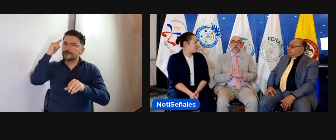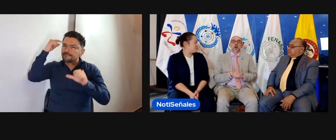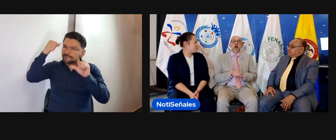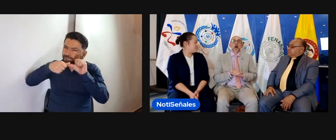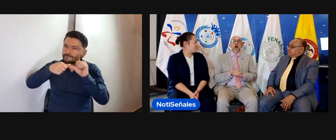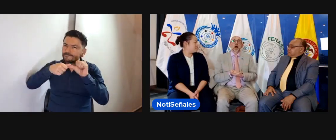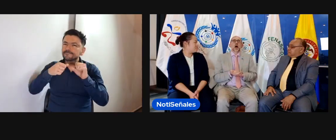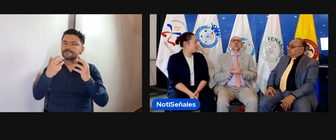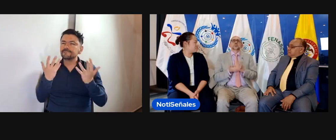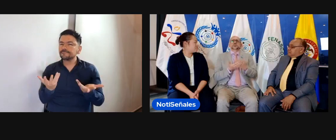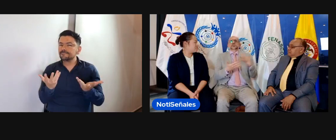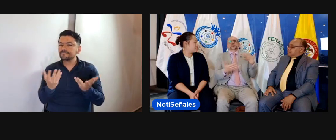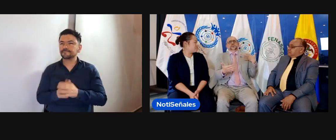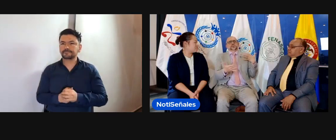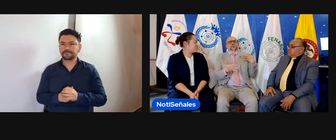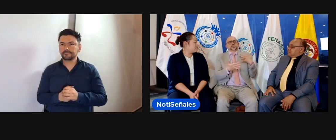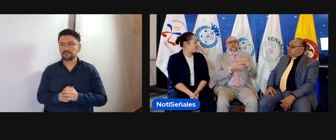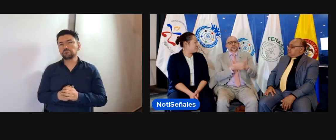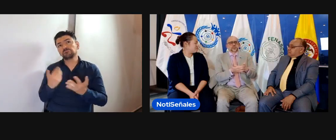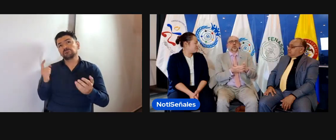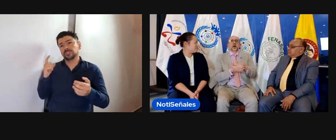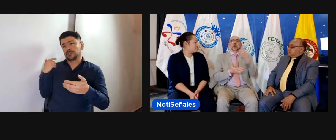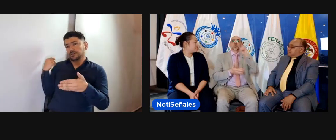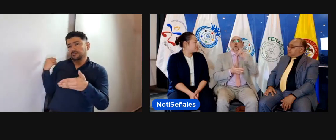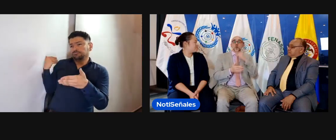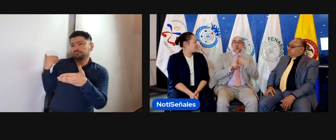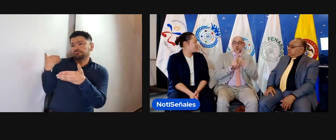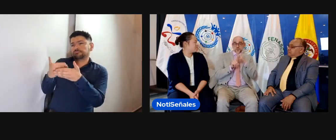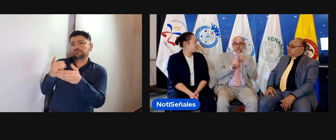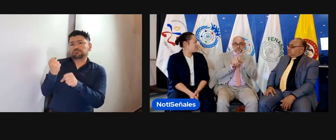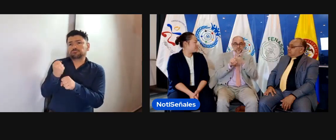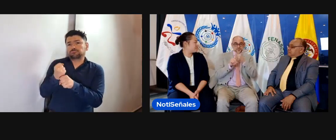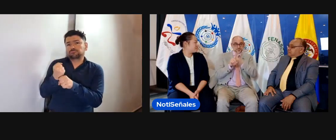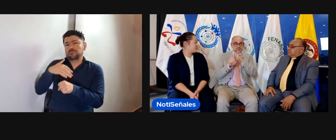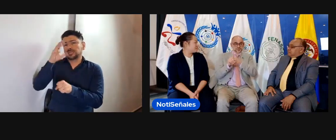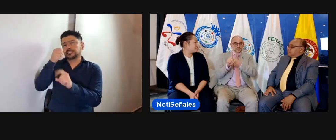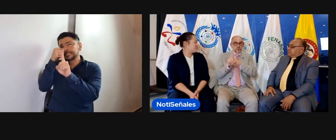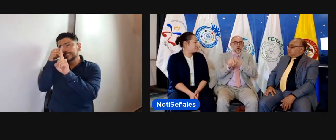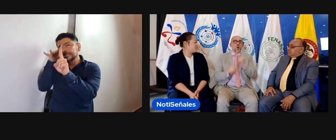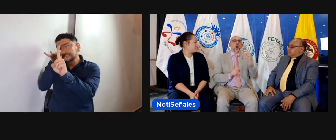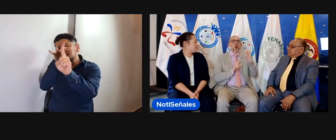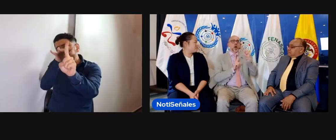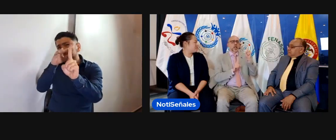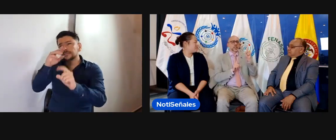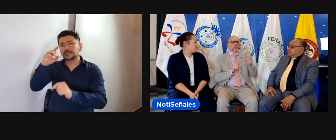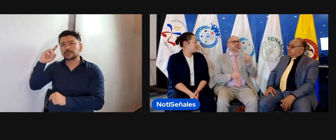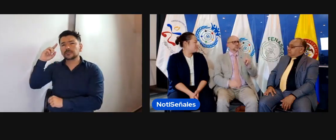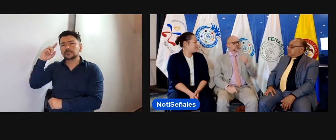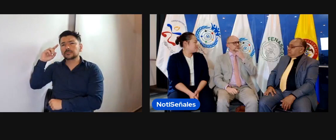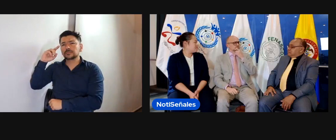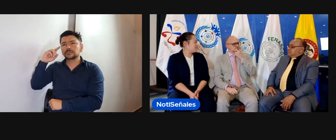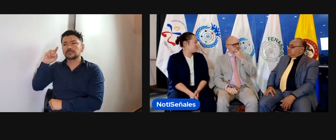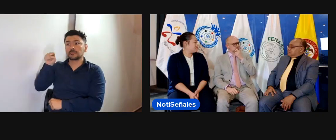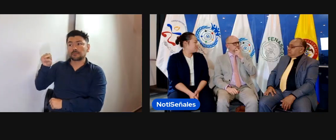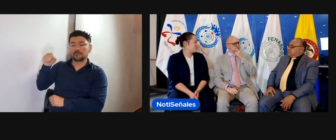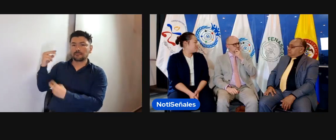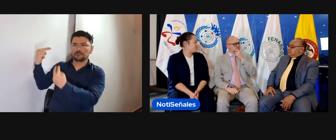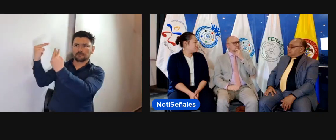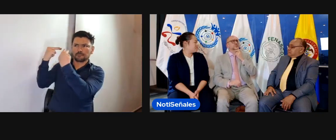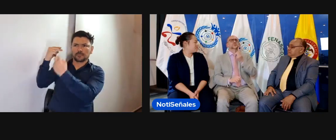importante recordar algo, y es que esta trayectoria de lucha de las personas sordas siempre ha